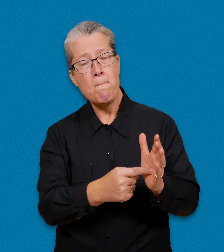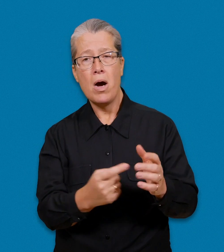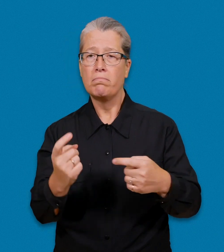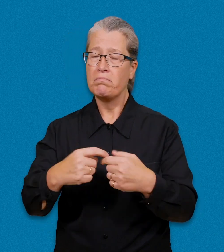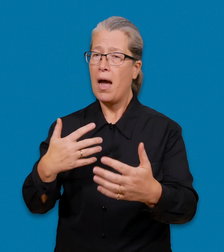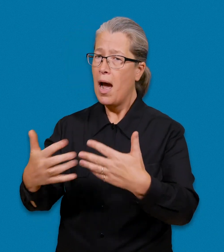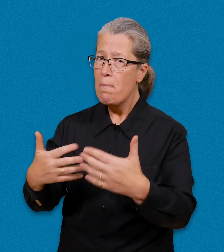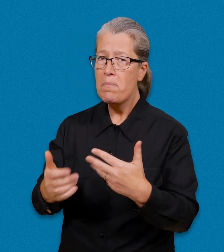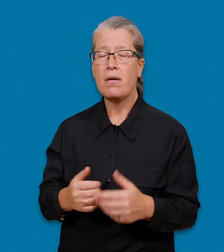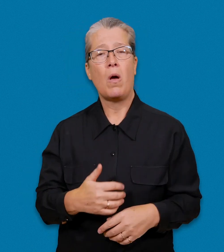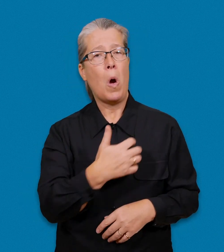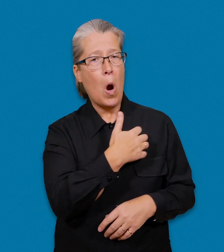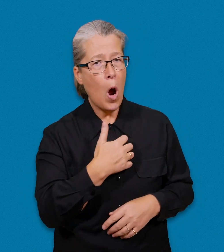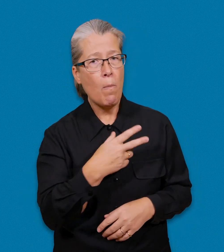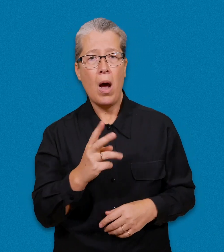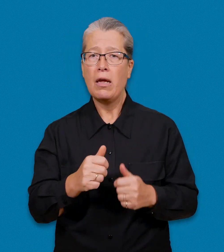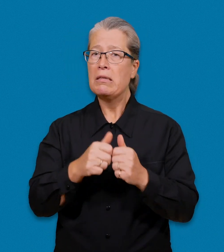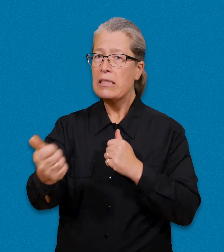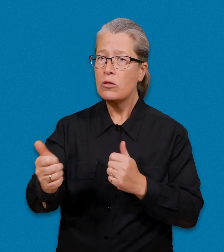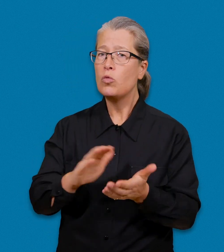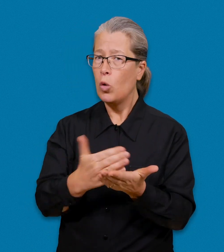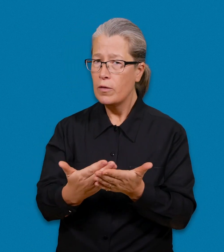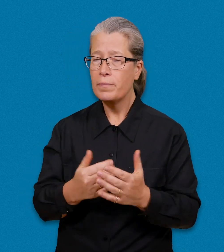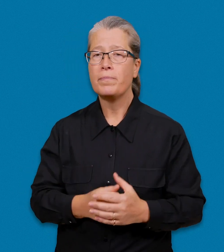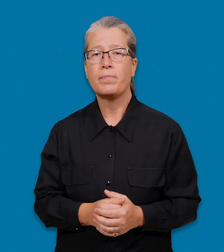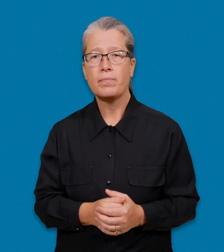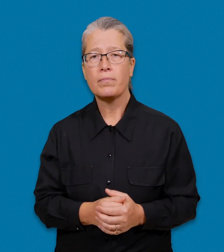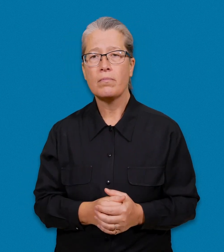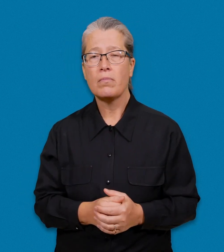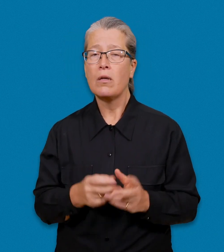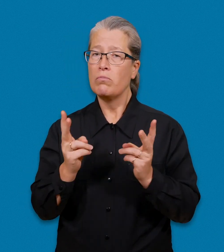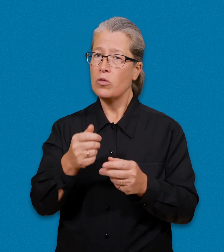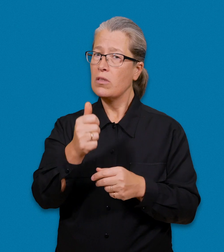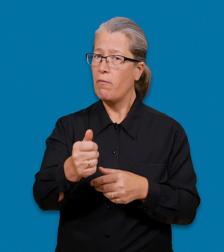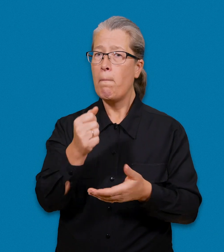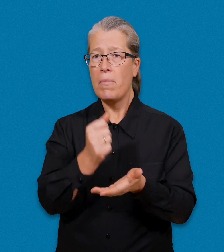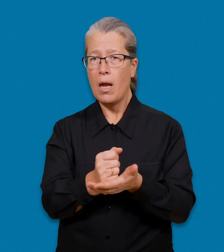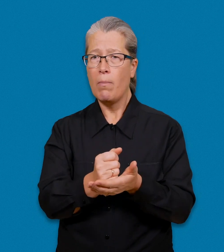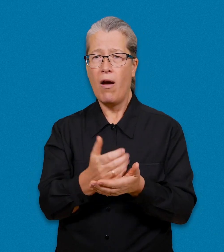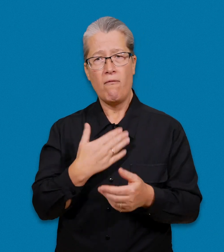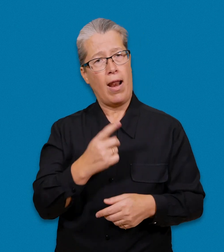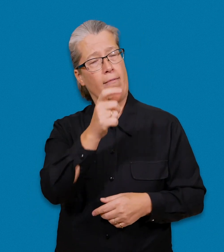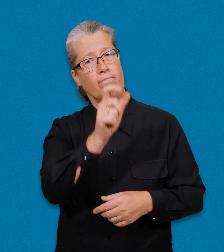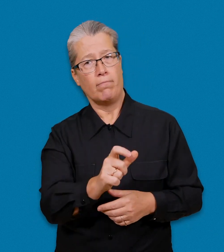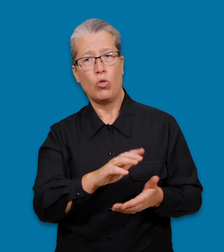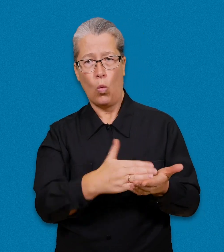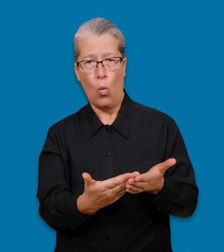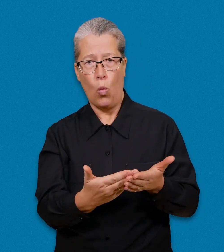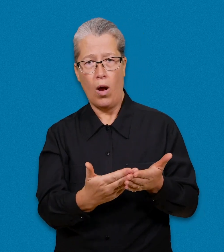arbetsrelaterade uppdrag, hobbyer eller distanstolkning. Du kan också besluta att du vill anlita en